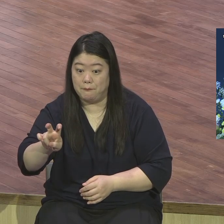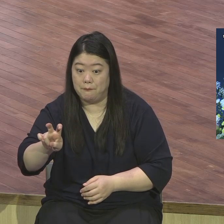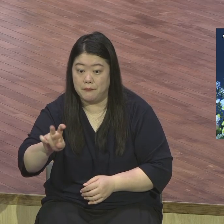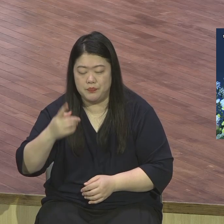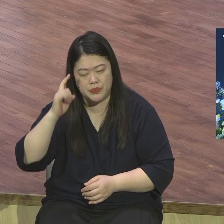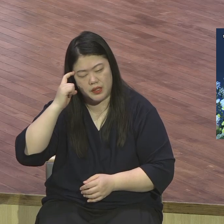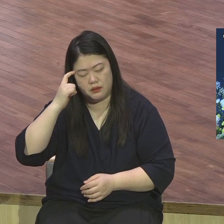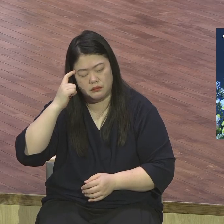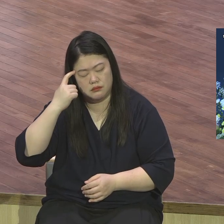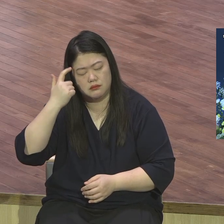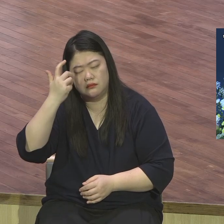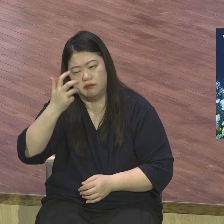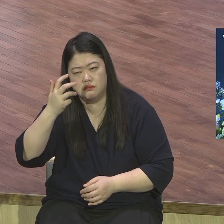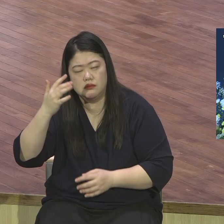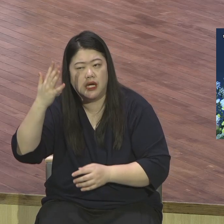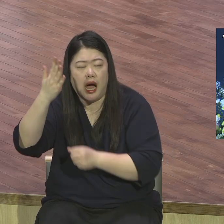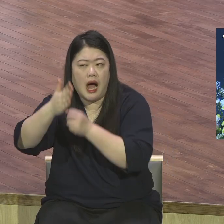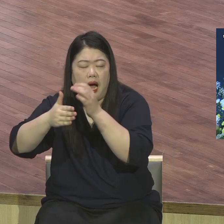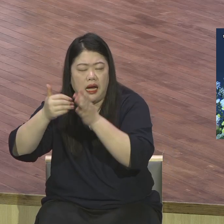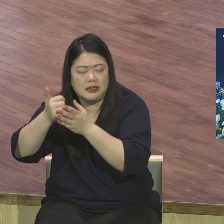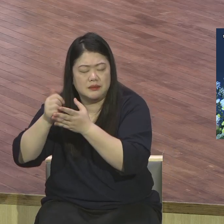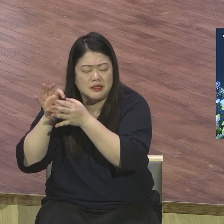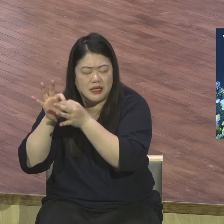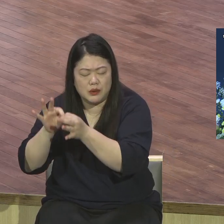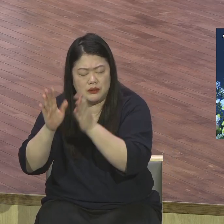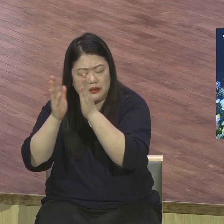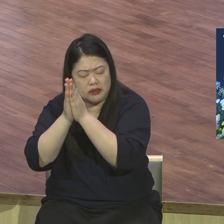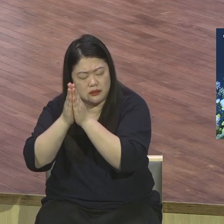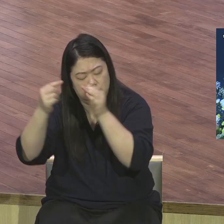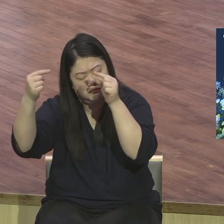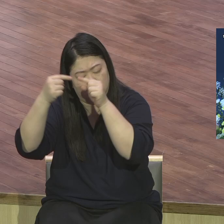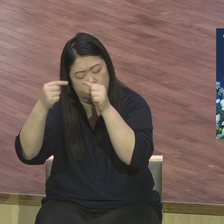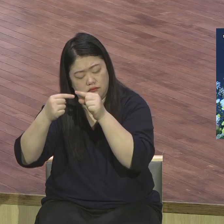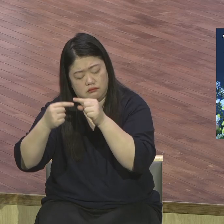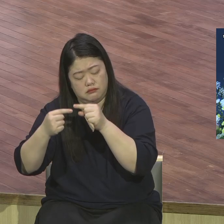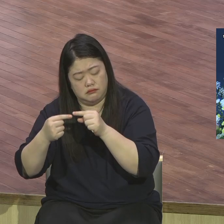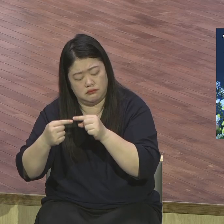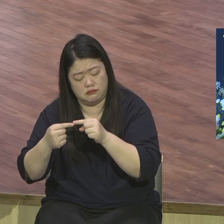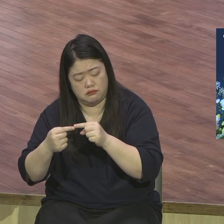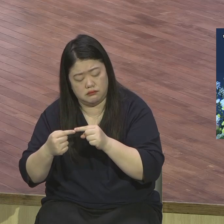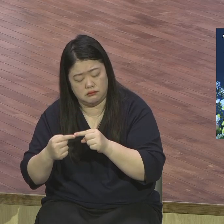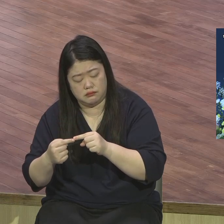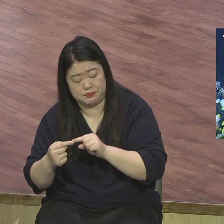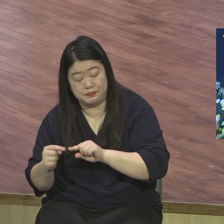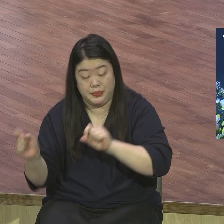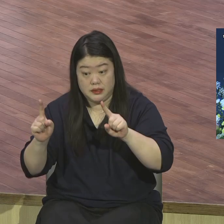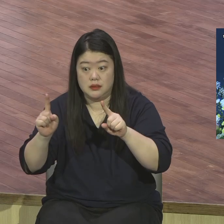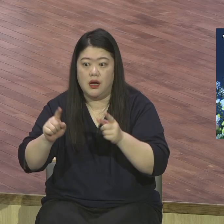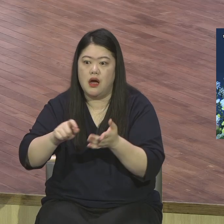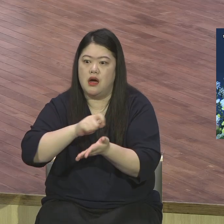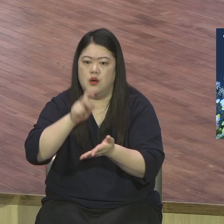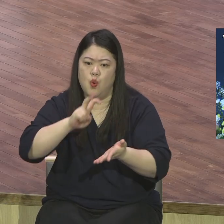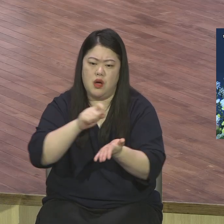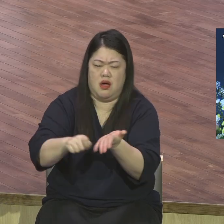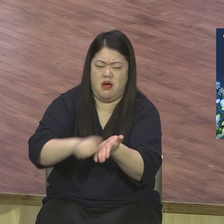같으니까 성령이 같으니까 영이 통하니까 눈물이 나고 가슴 뛰고 불떡이를 서서 들을 수밖에 없을 정도로